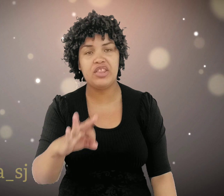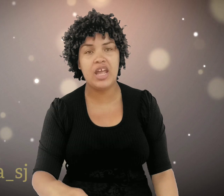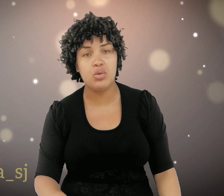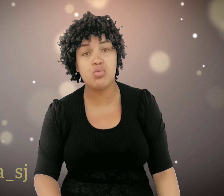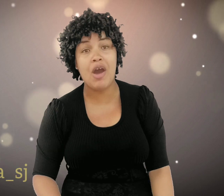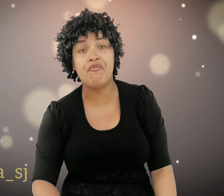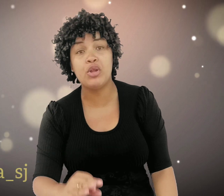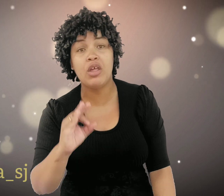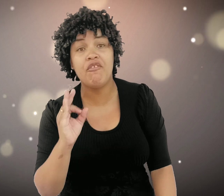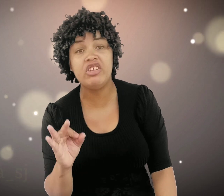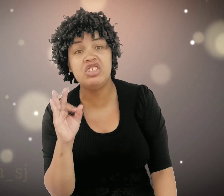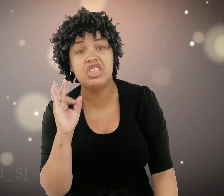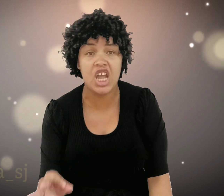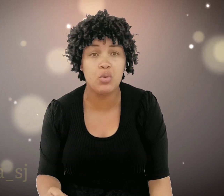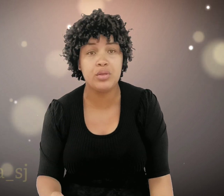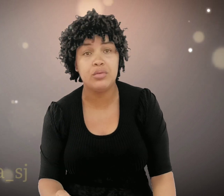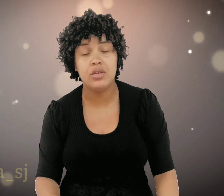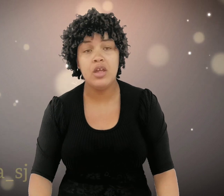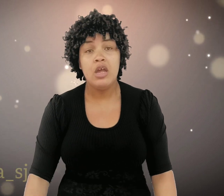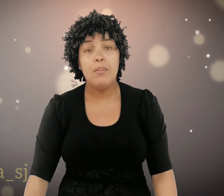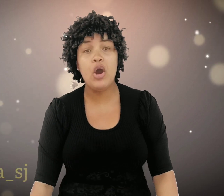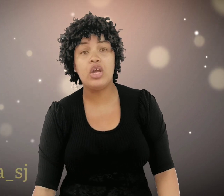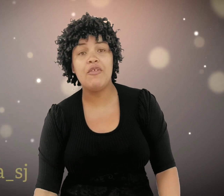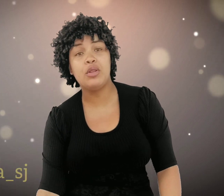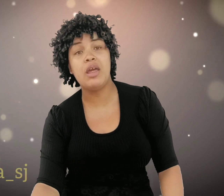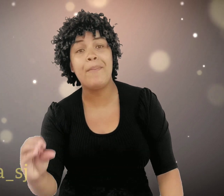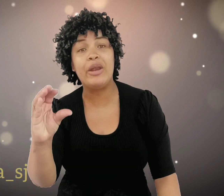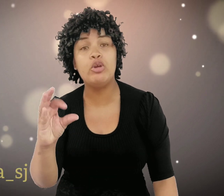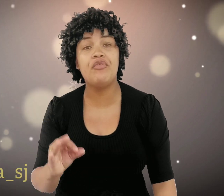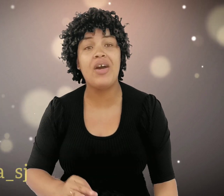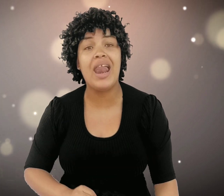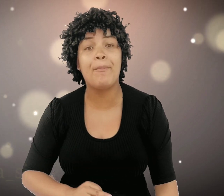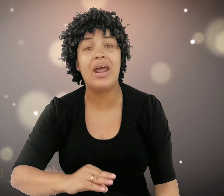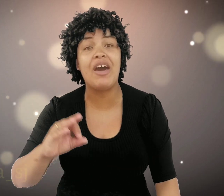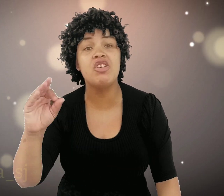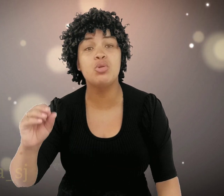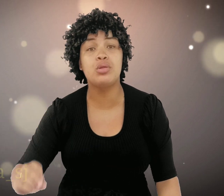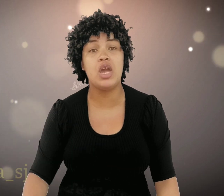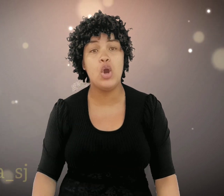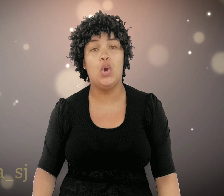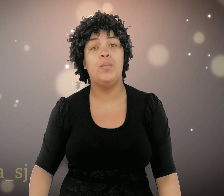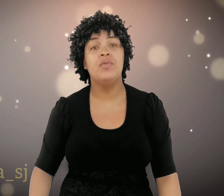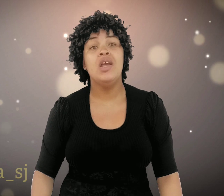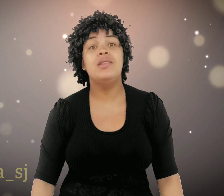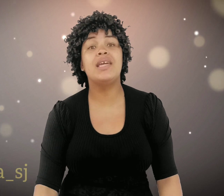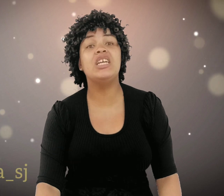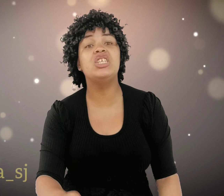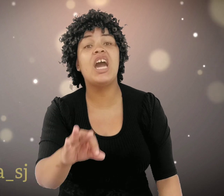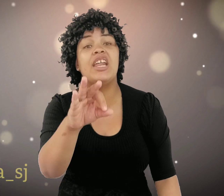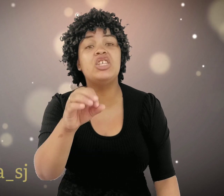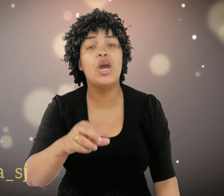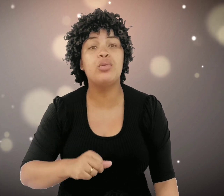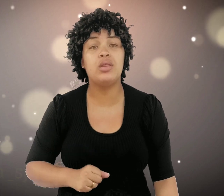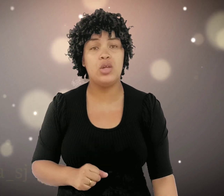Deus. Tua força vem de Deus. Por que você parou de falar a palavra do Senhor? Se quem te garante é o Senhor.